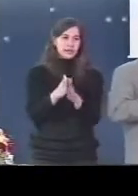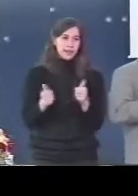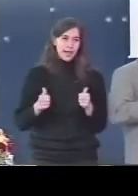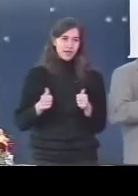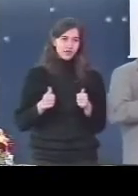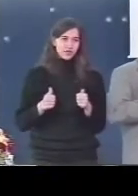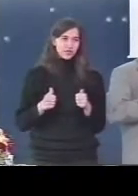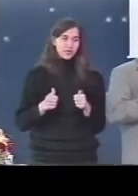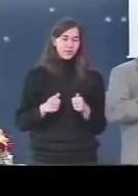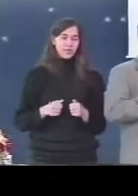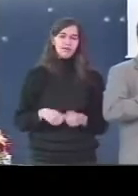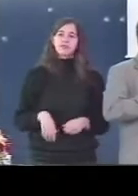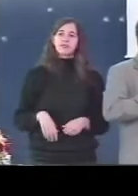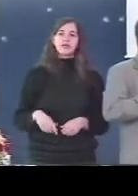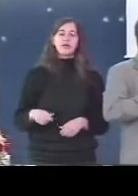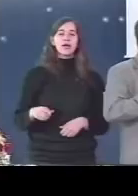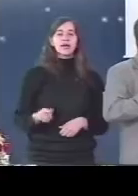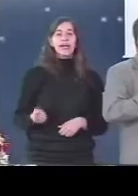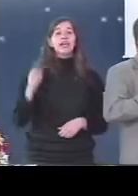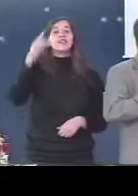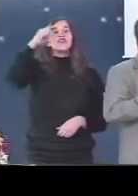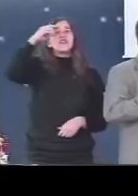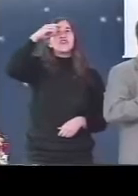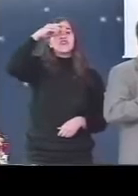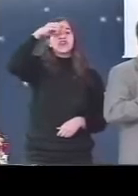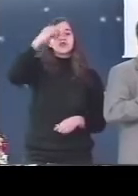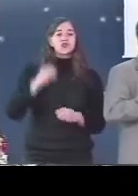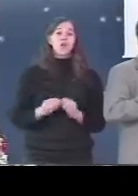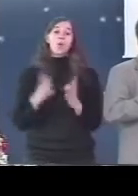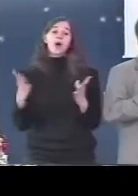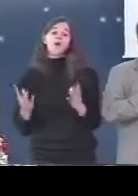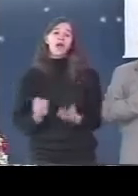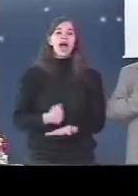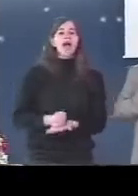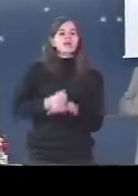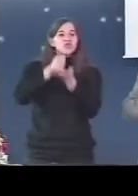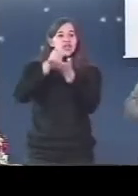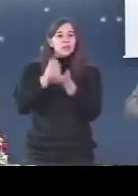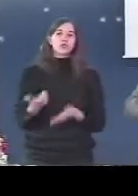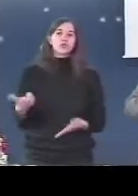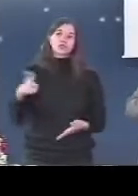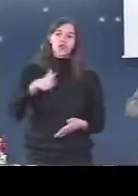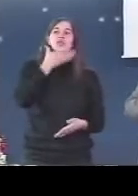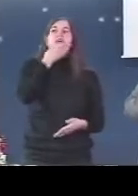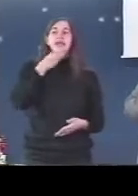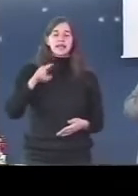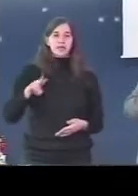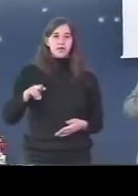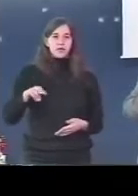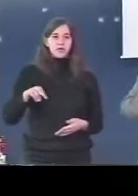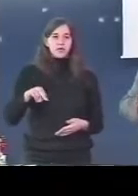humana? a encarnação do verbo é divina mas foi preciso que Maria dissesse, eu